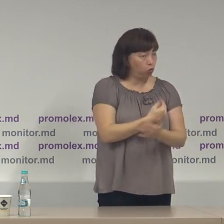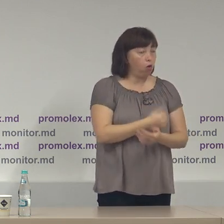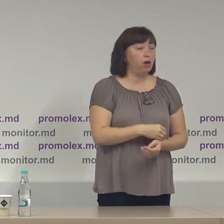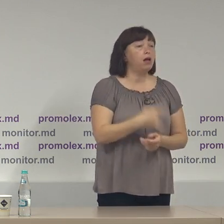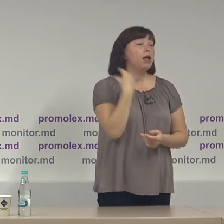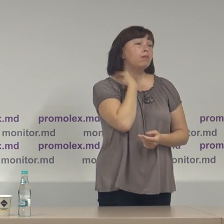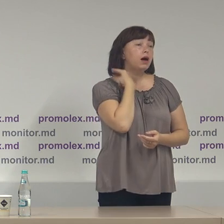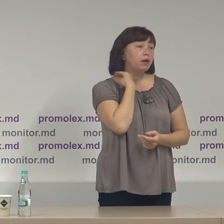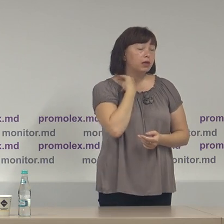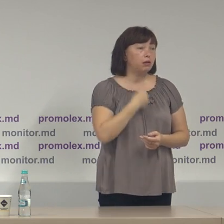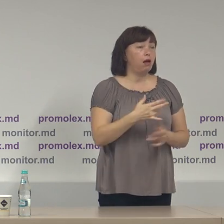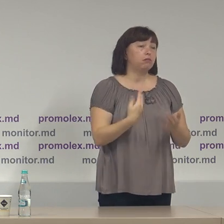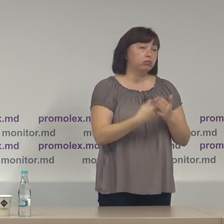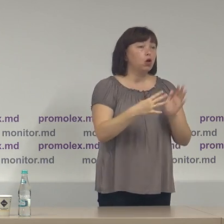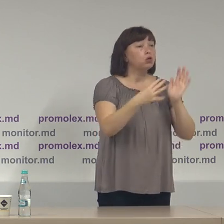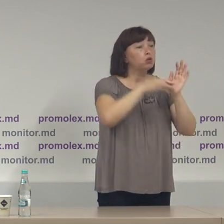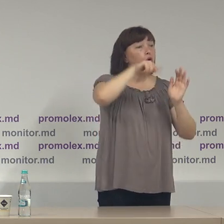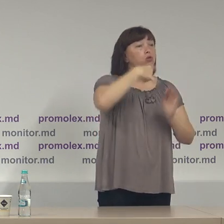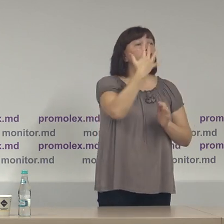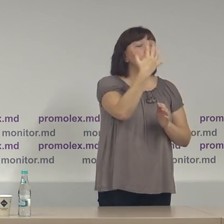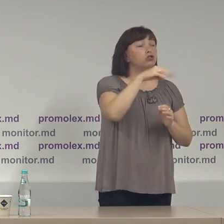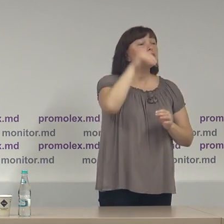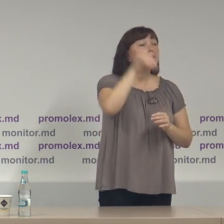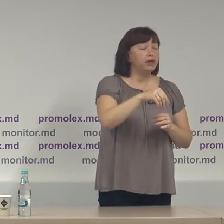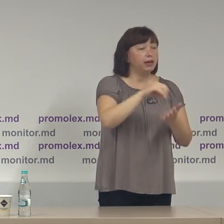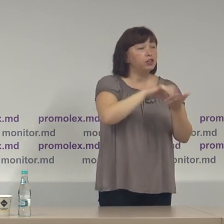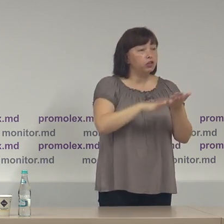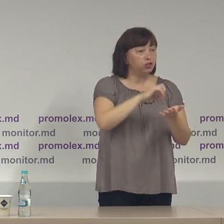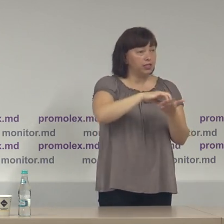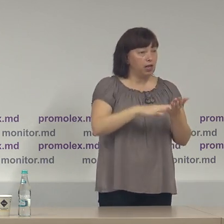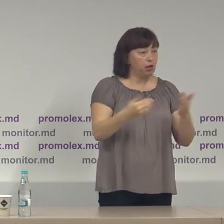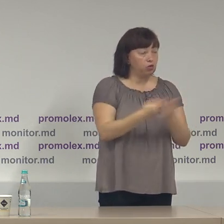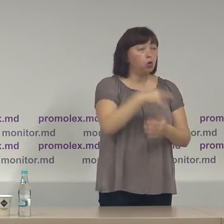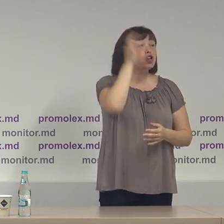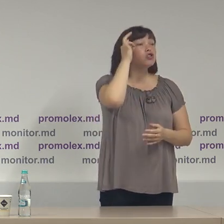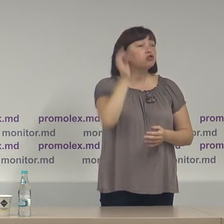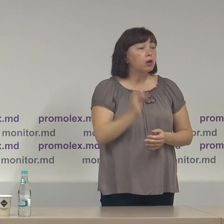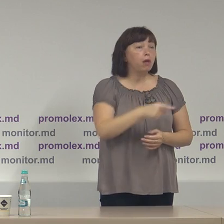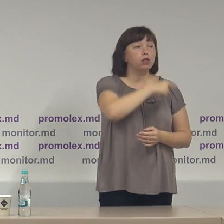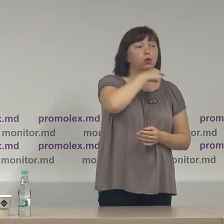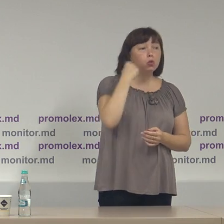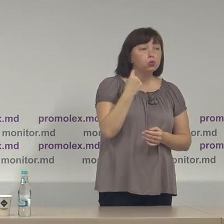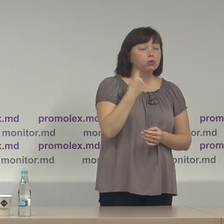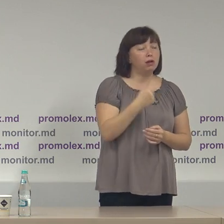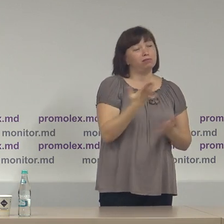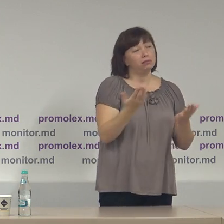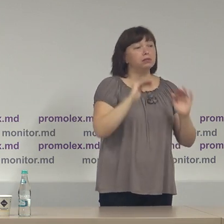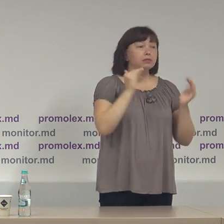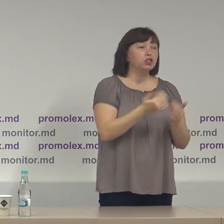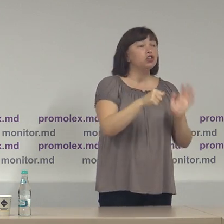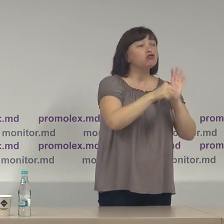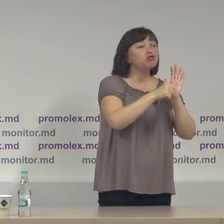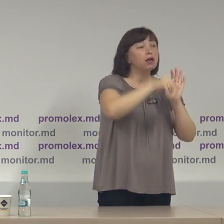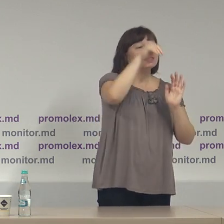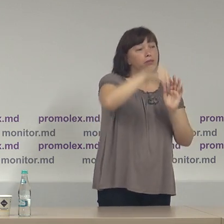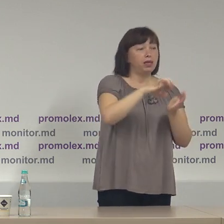Marea Britanie aproape 9.5.000 în înregistrări noi, Germania și Rusia cu puțin peste 6